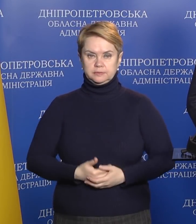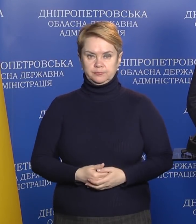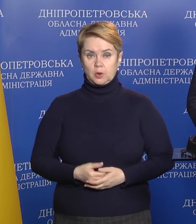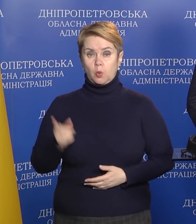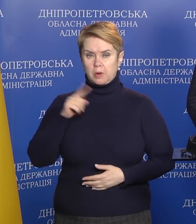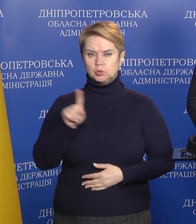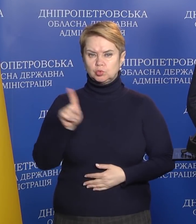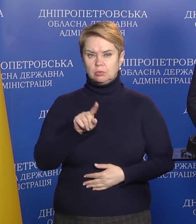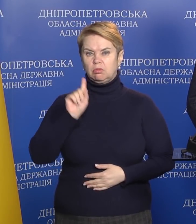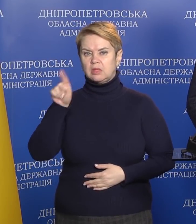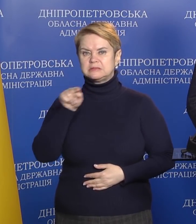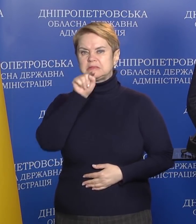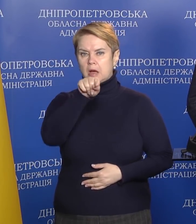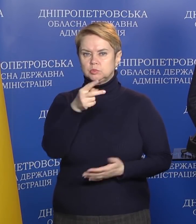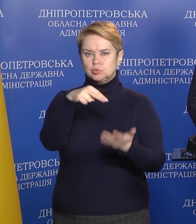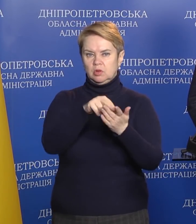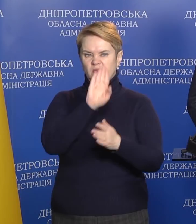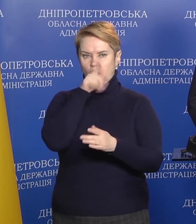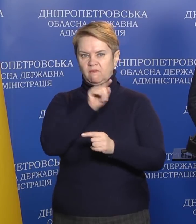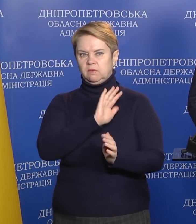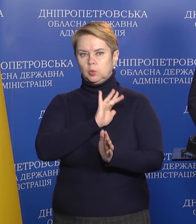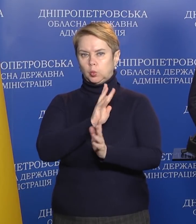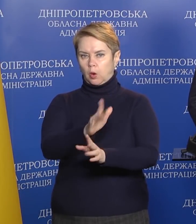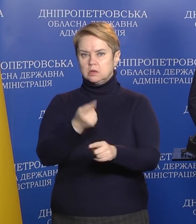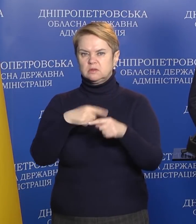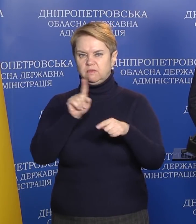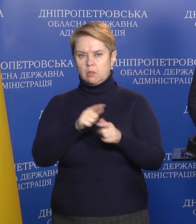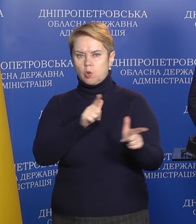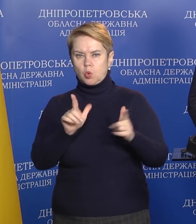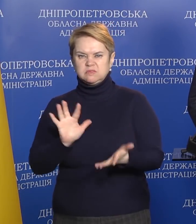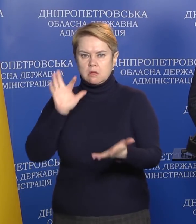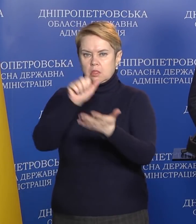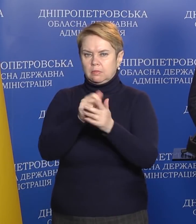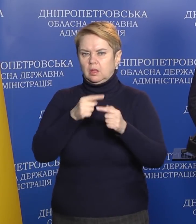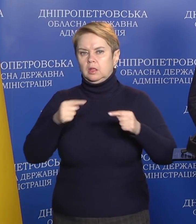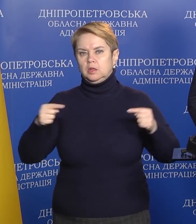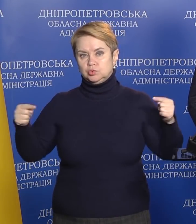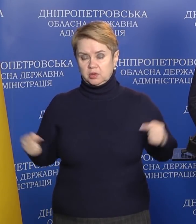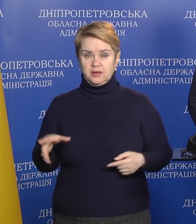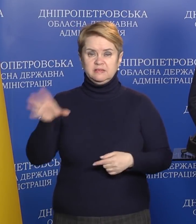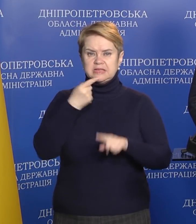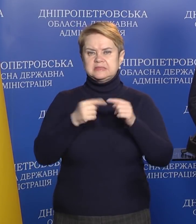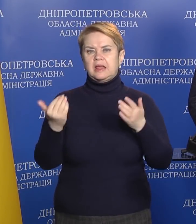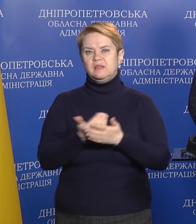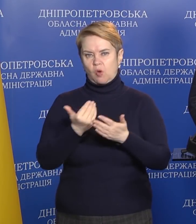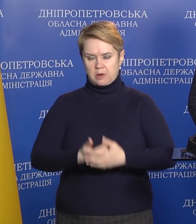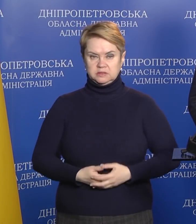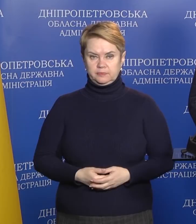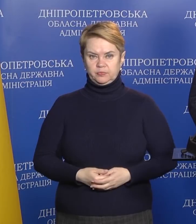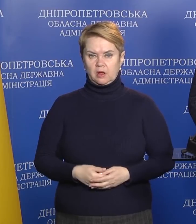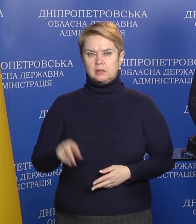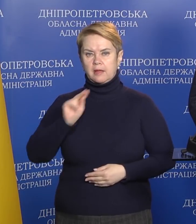про те, що десь там стоїть ворог, він рухається, він готується нападати і таке інше. Вся ця інформація